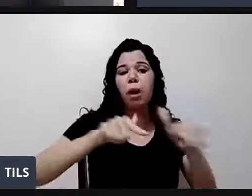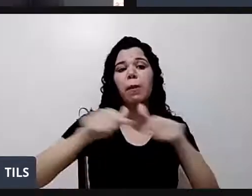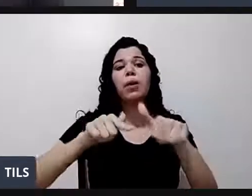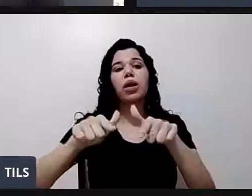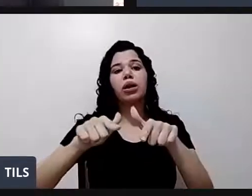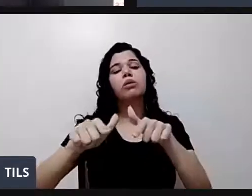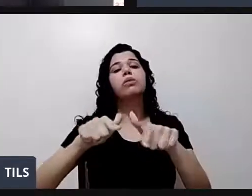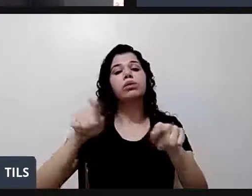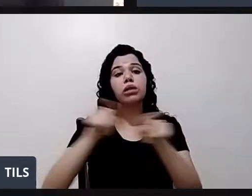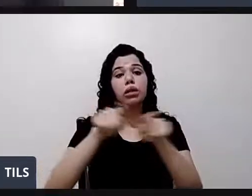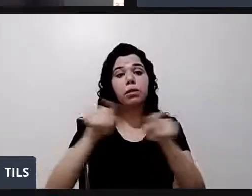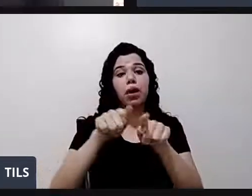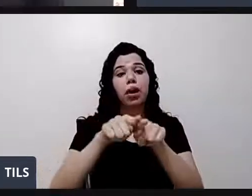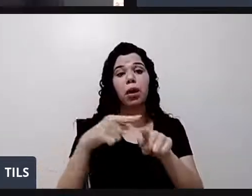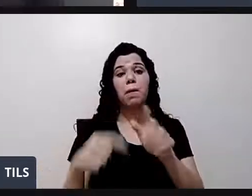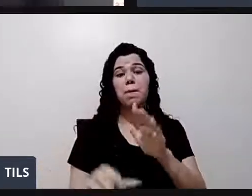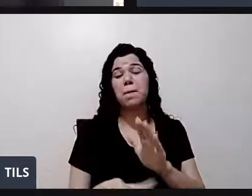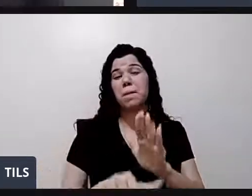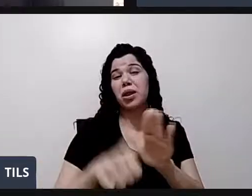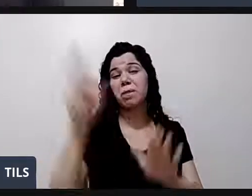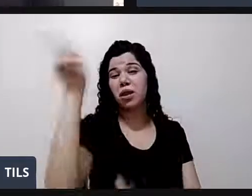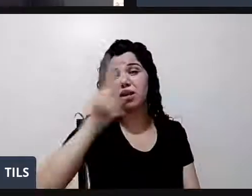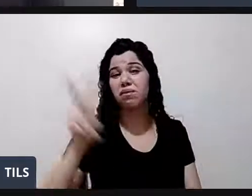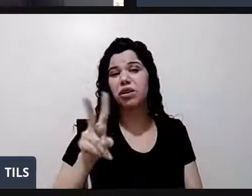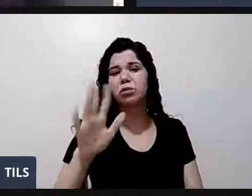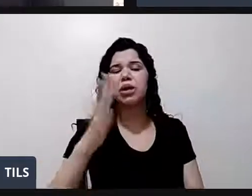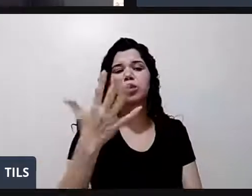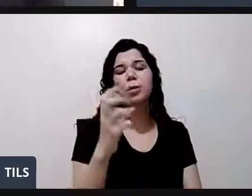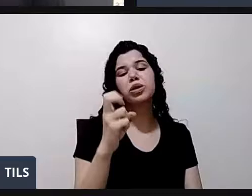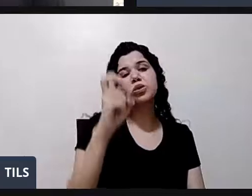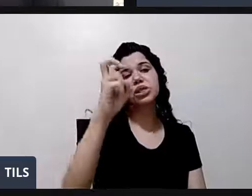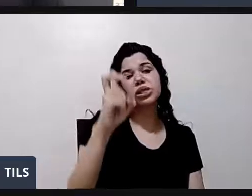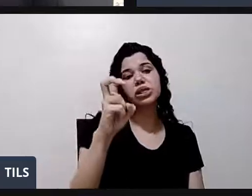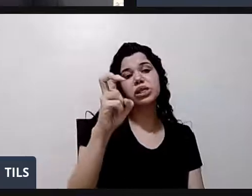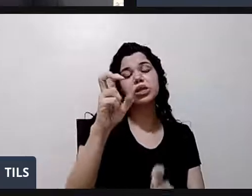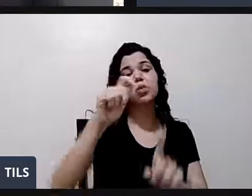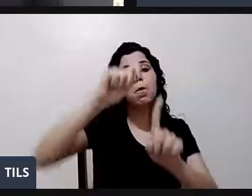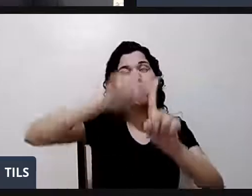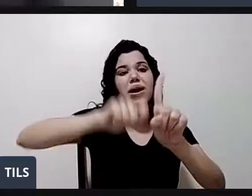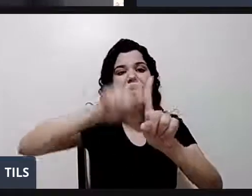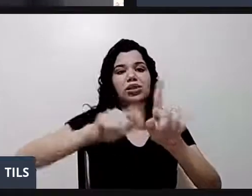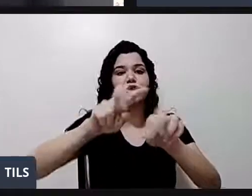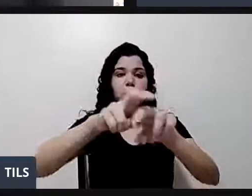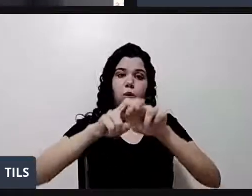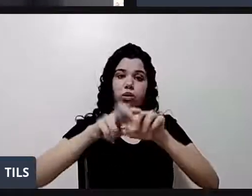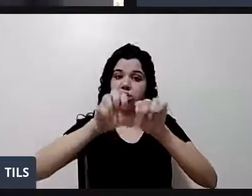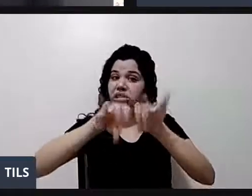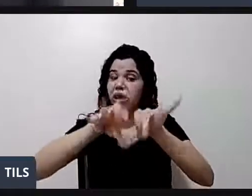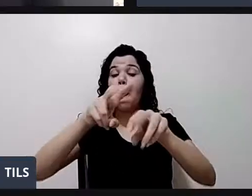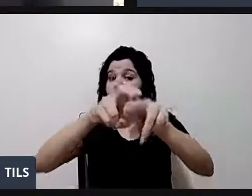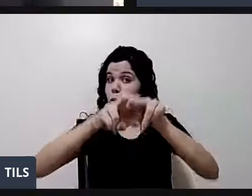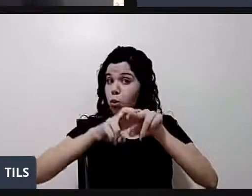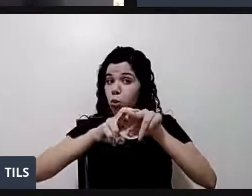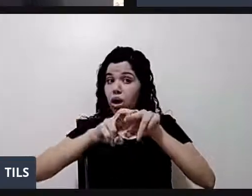eu estou pela primeira vez há cinco meses sem dar aula. Por causa da pandemia. É uma vergonha. Não era para